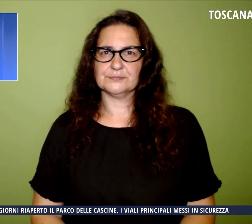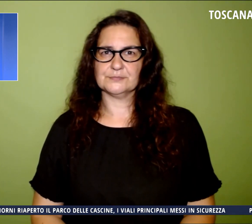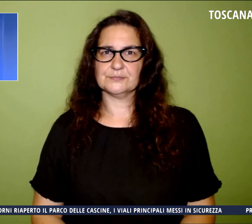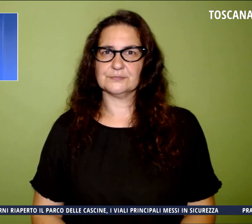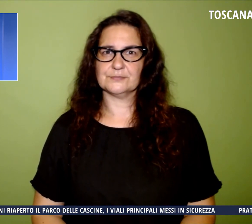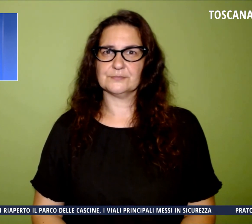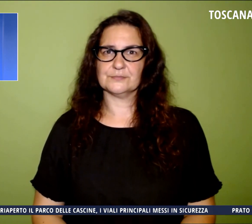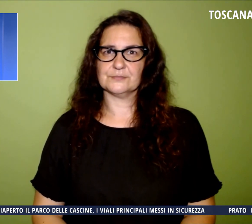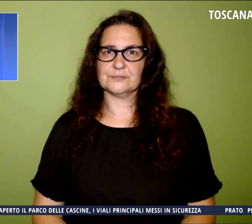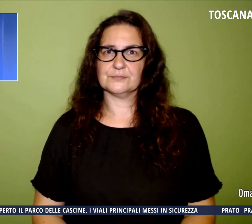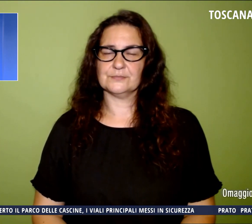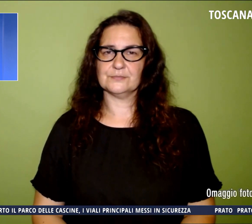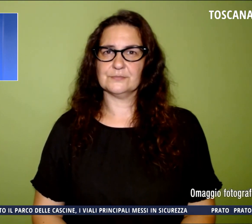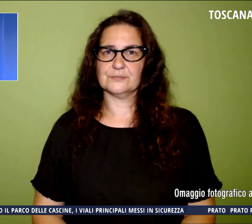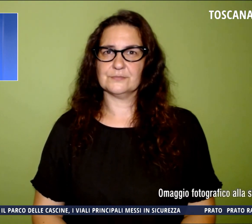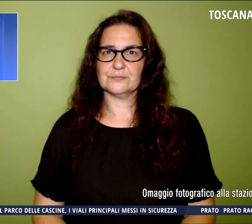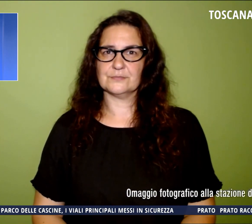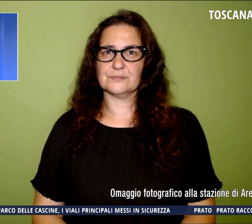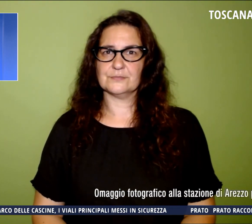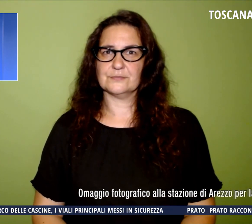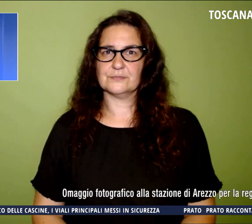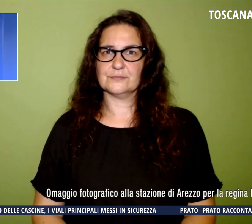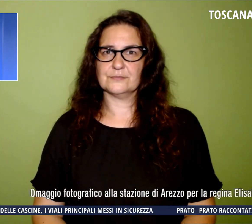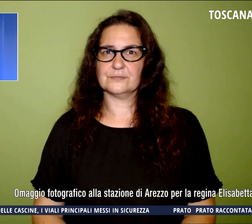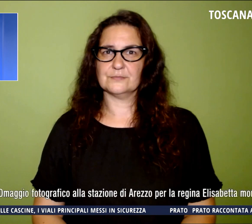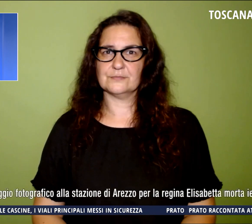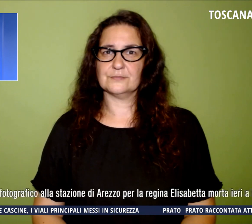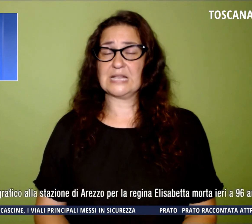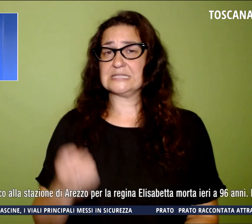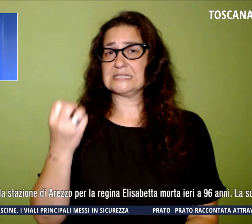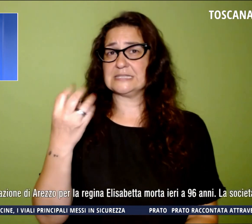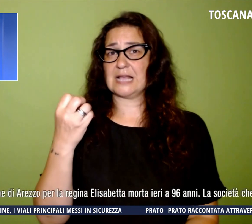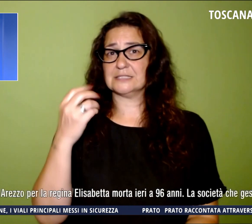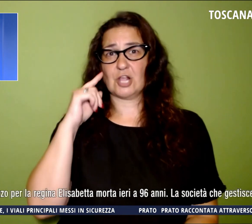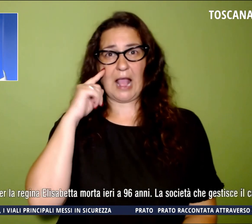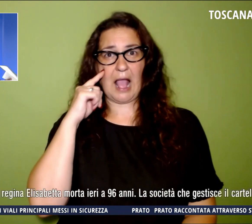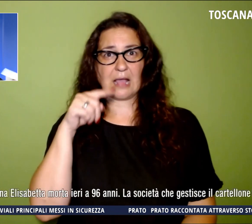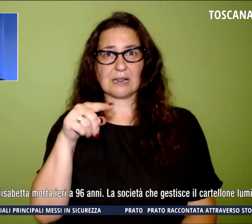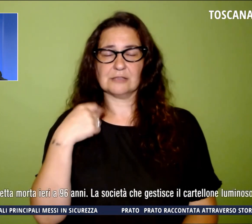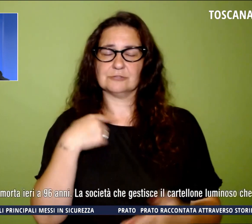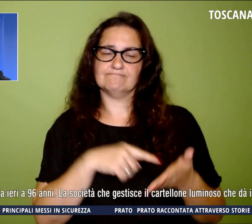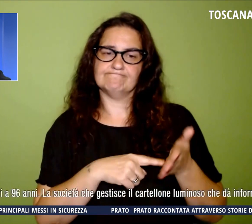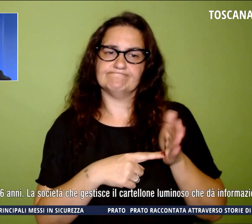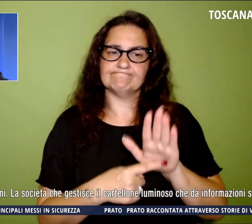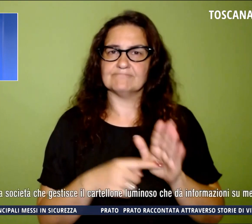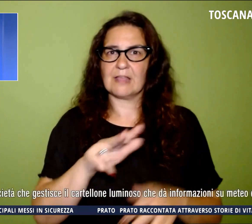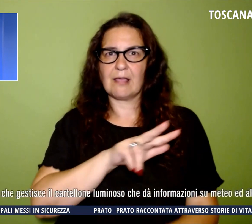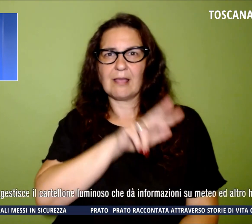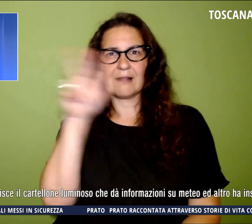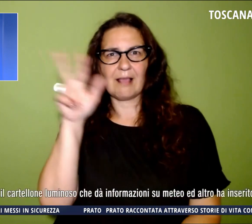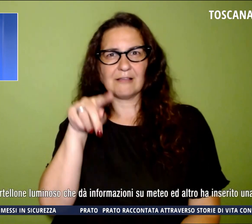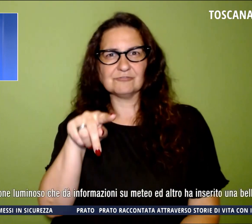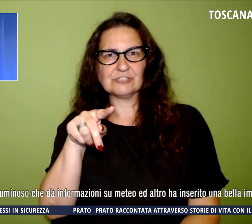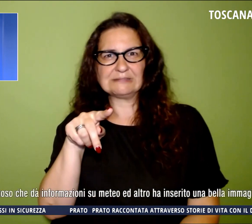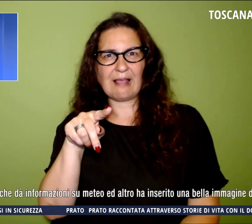E omaggio fotografica alla stazione di Arezzo per la regina Elisabetta, morta ieri a 96 anni. La